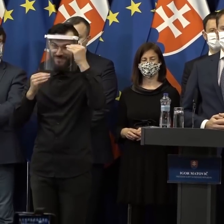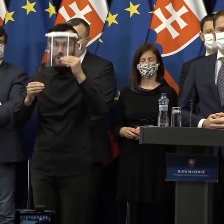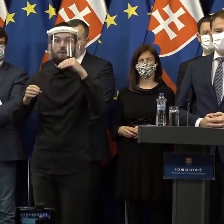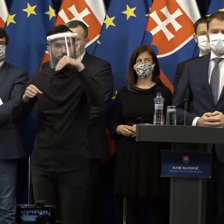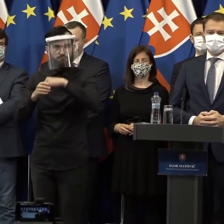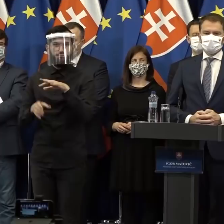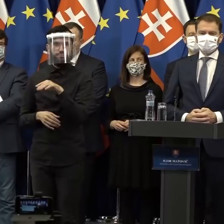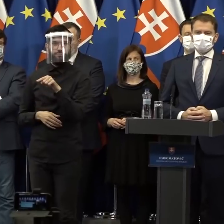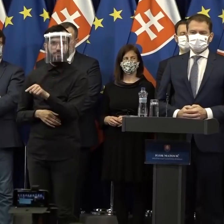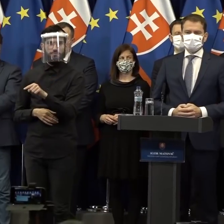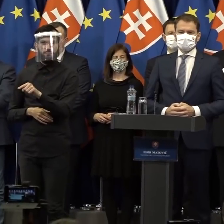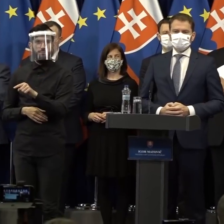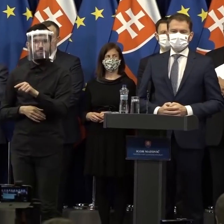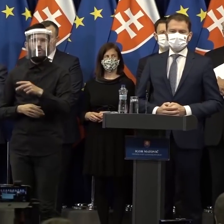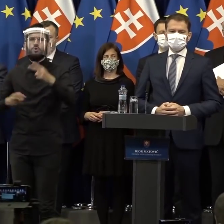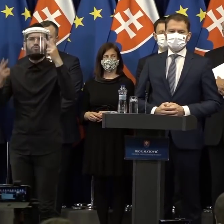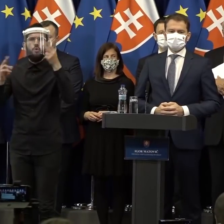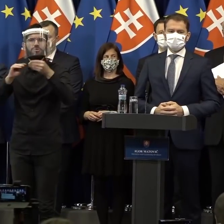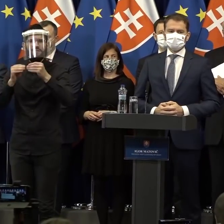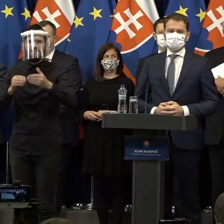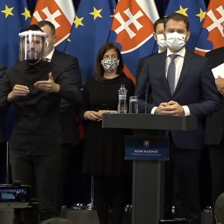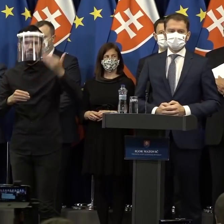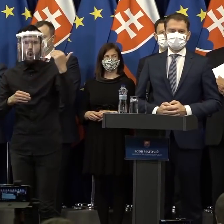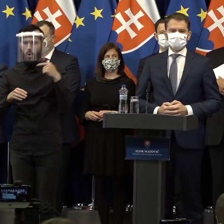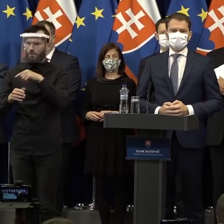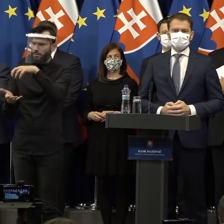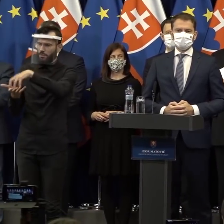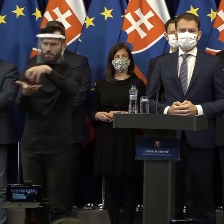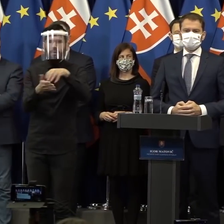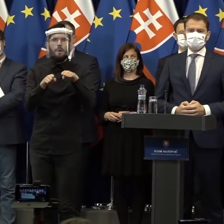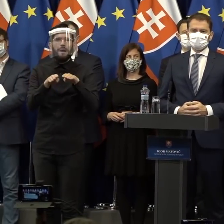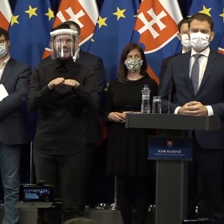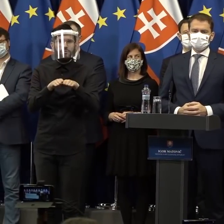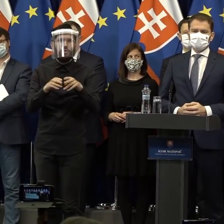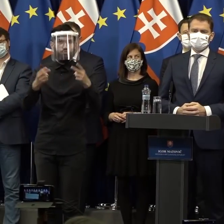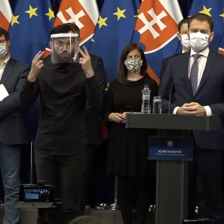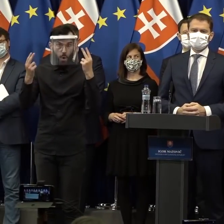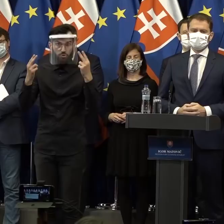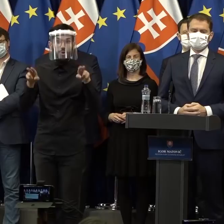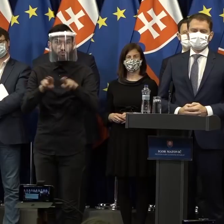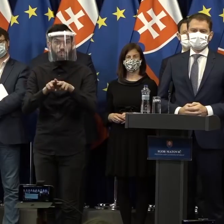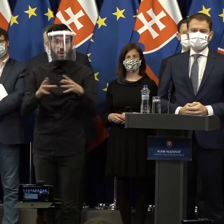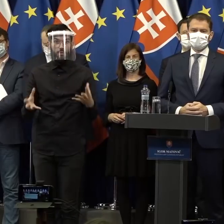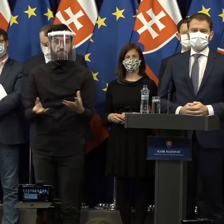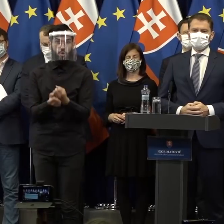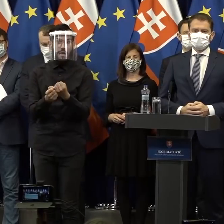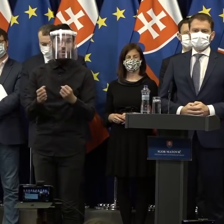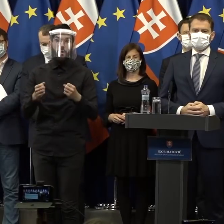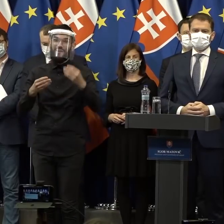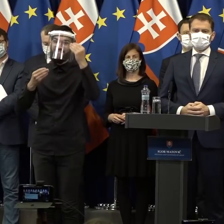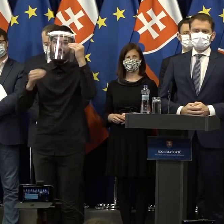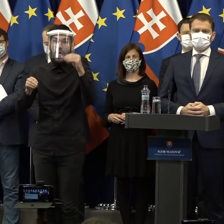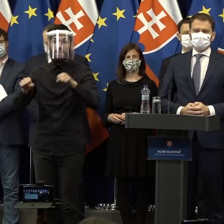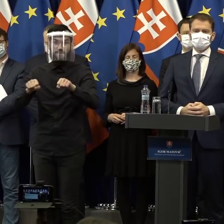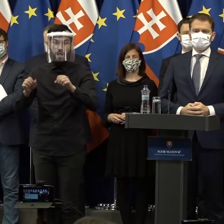Takisto tie priority, ktoré sme v ostatných rezortoch pokladali za veľmi dôležité, sa nám do programového vyhlásenia